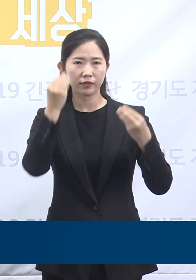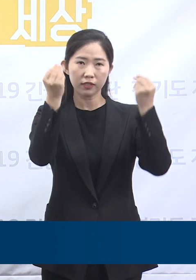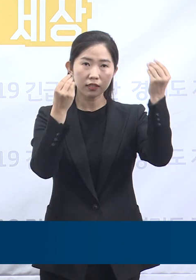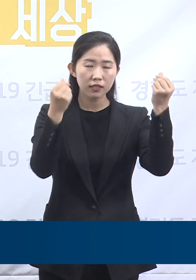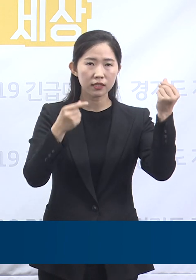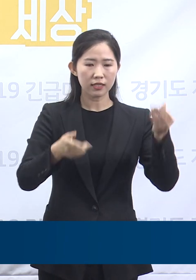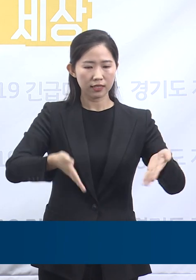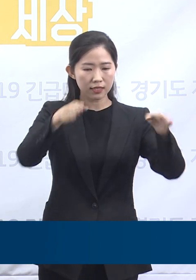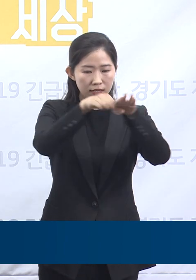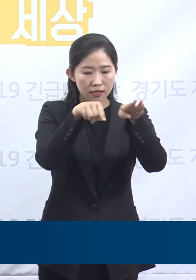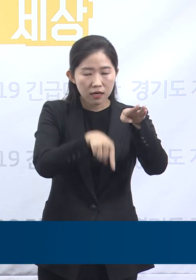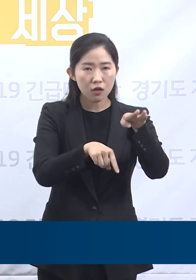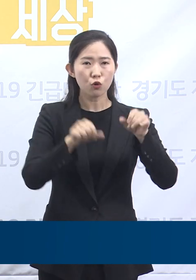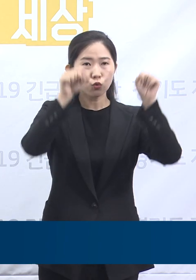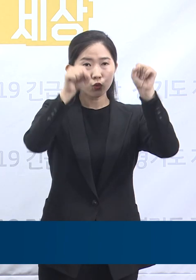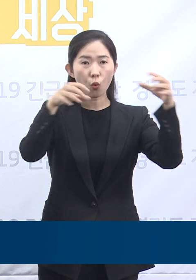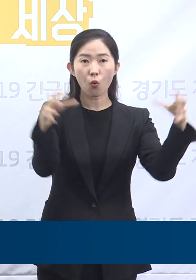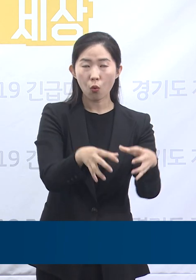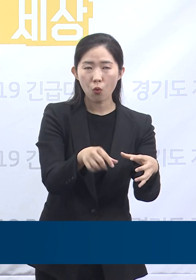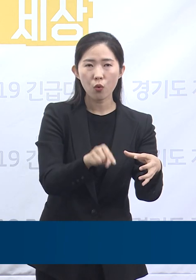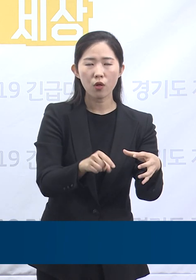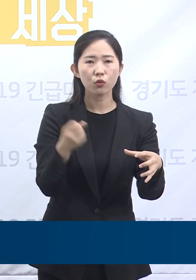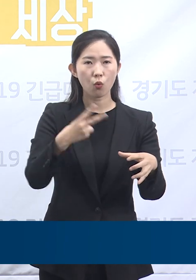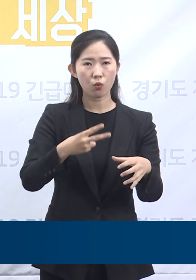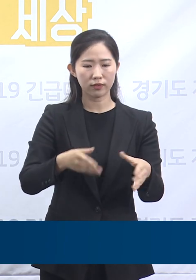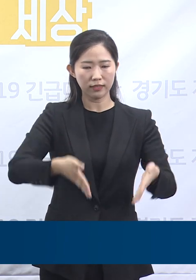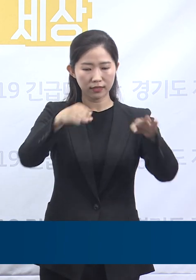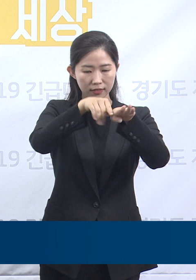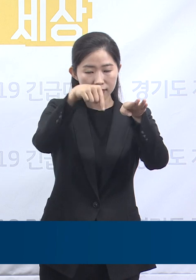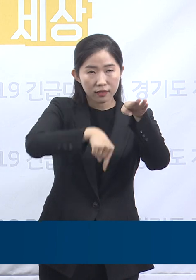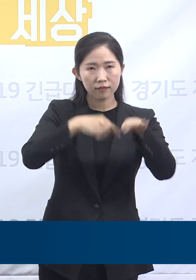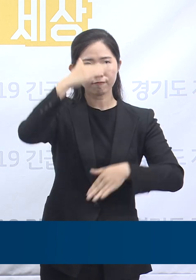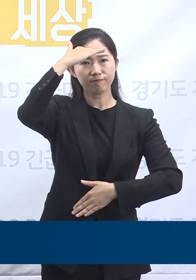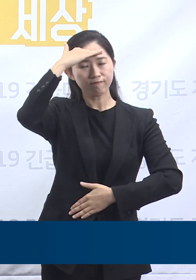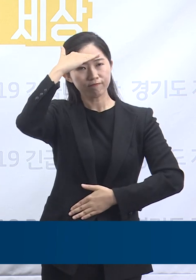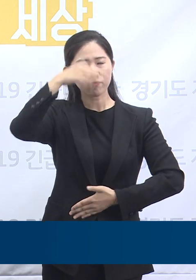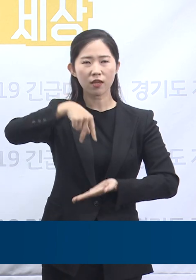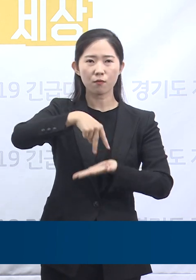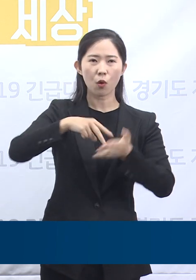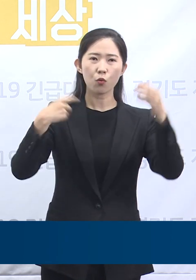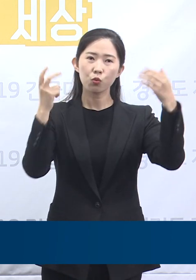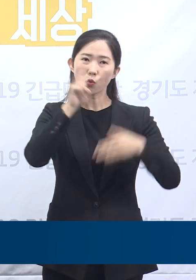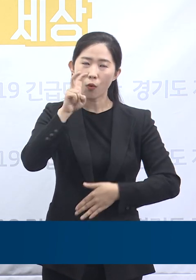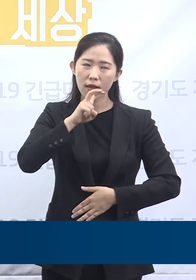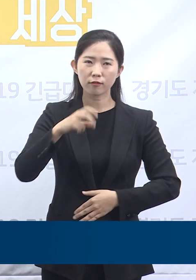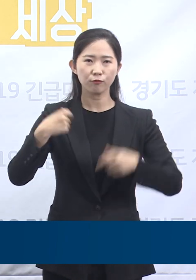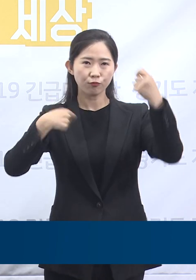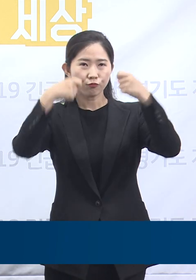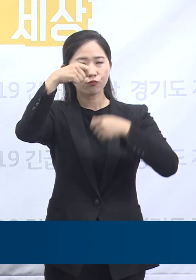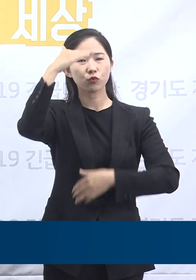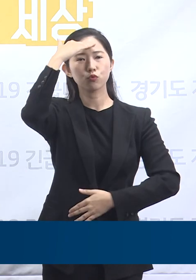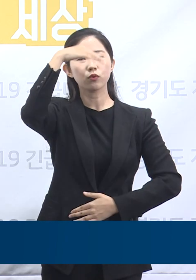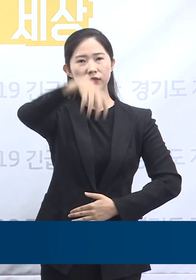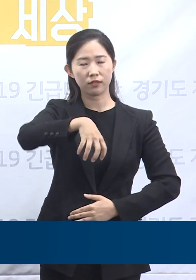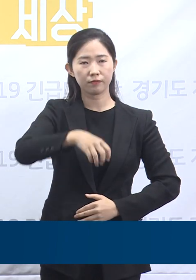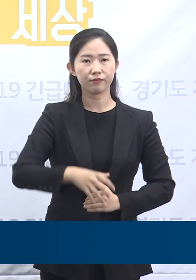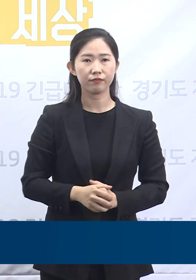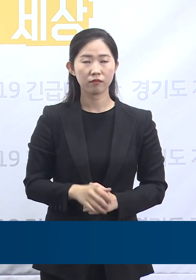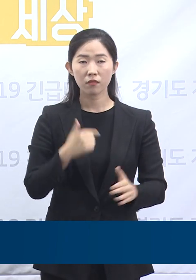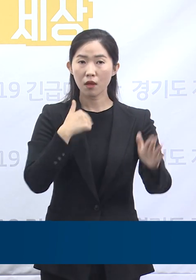실내여집단운동시설, 실내 스탠딩공연장 등 8곳입니다. 시설 이용자는 스마트폰으로